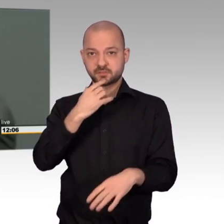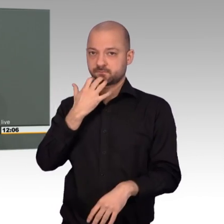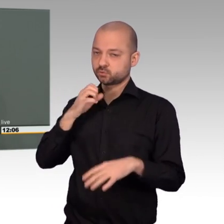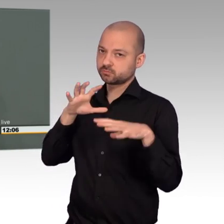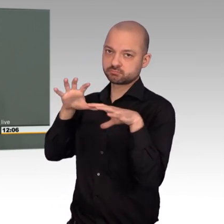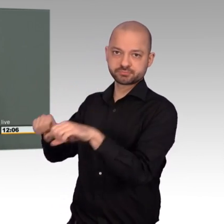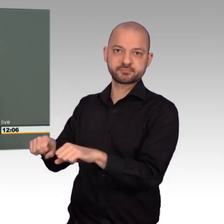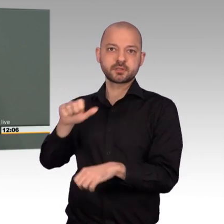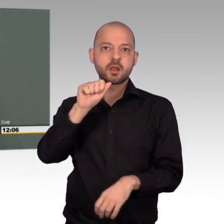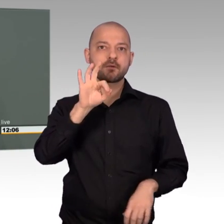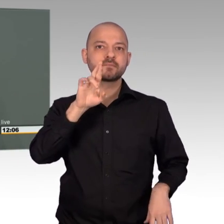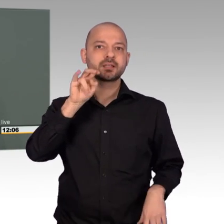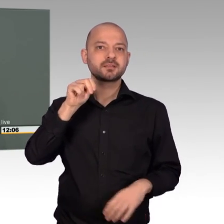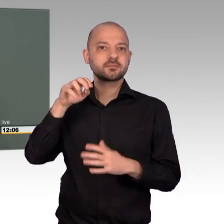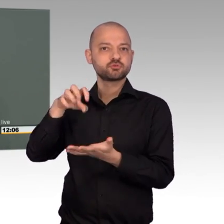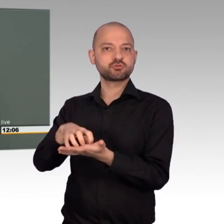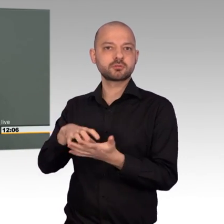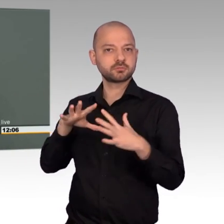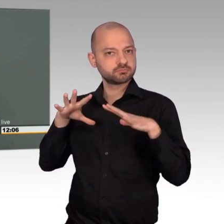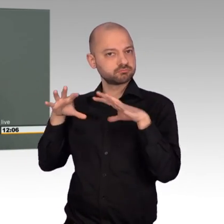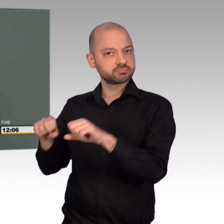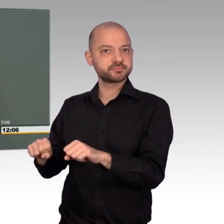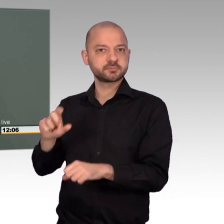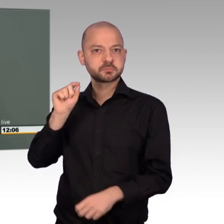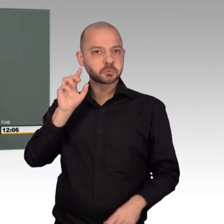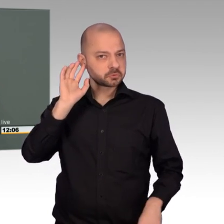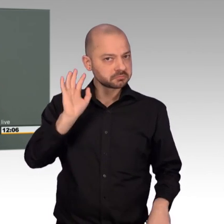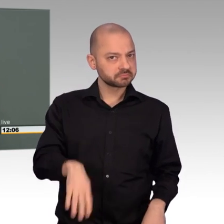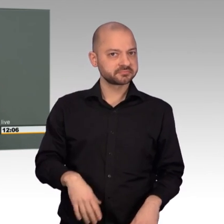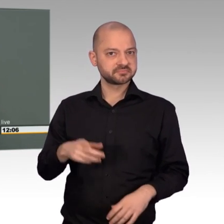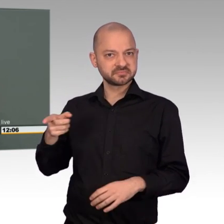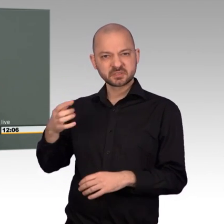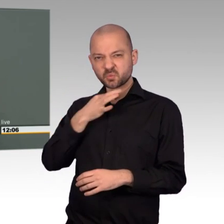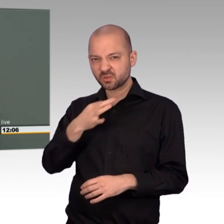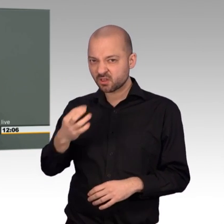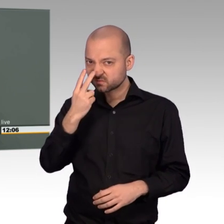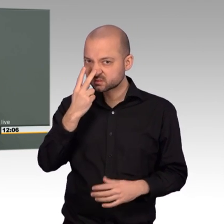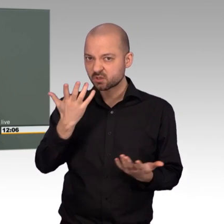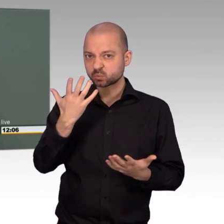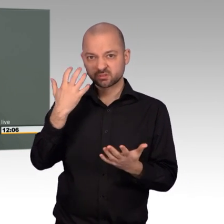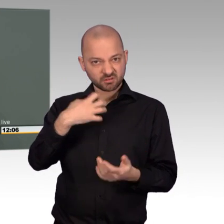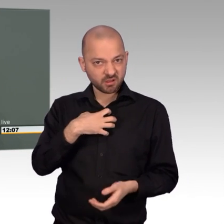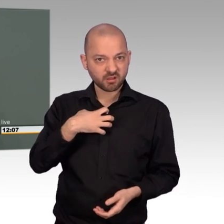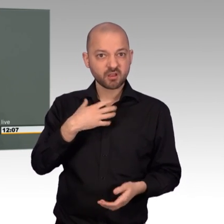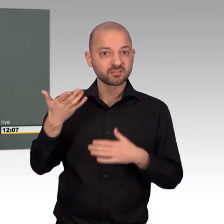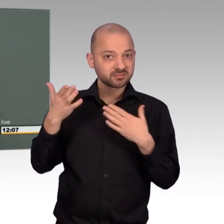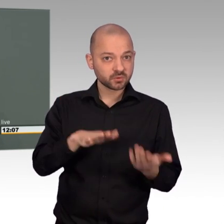für seine Zwecke ein. Ähnliches passiert aber auch anderswo. Diese Woche wurden mehrere Krankenhäuser